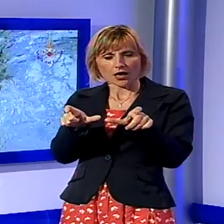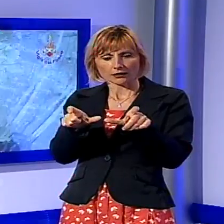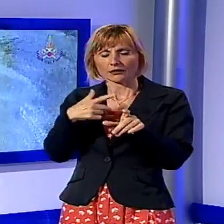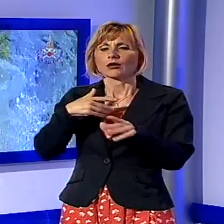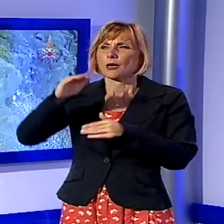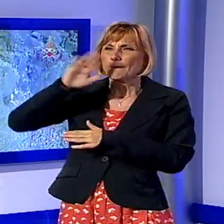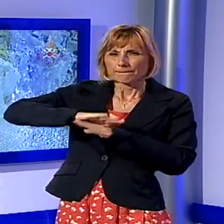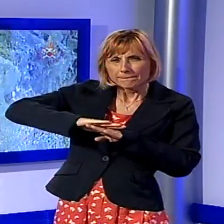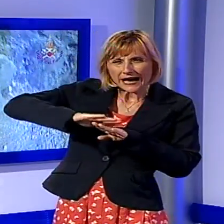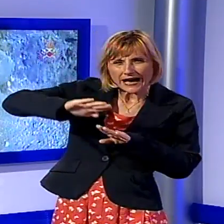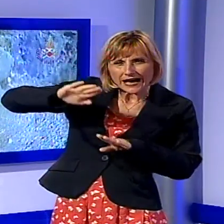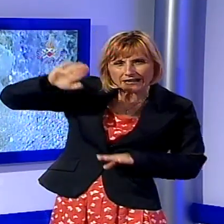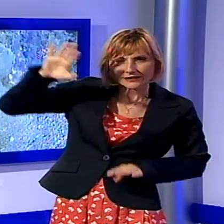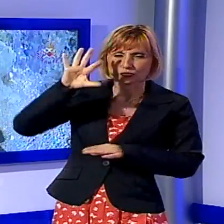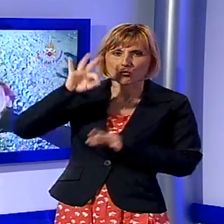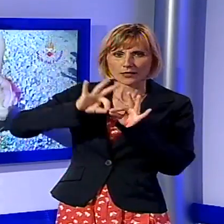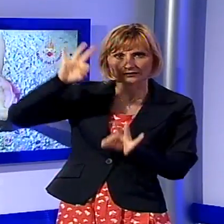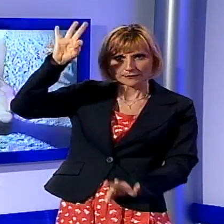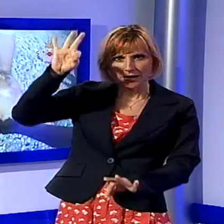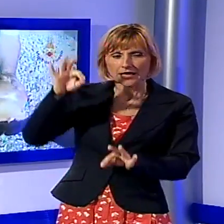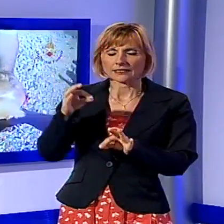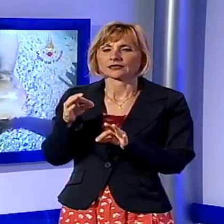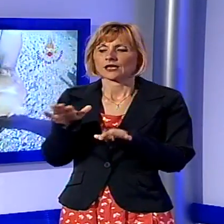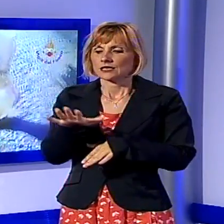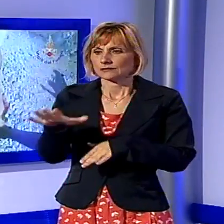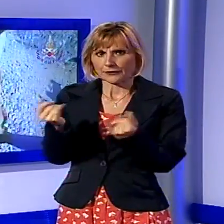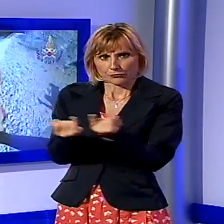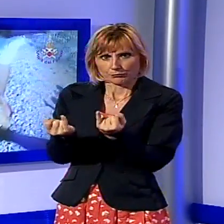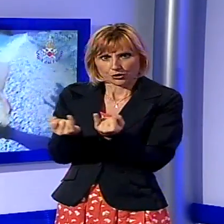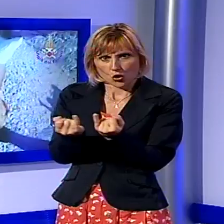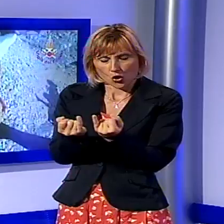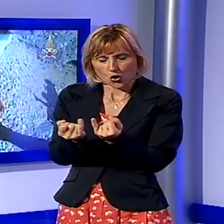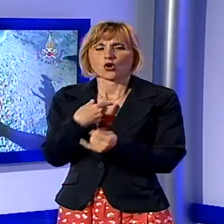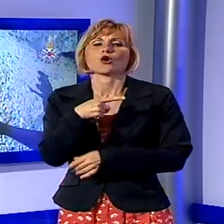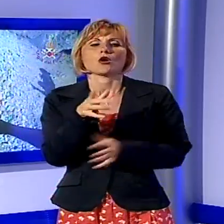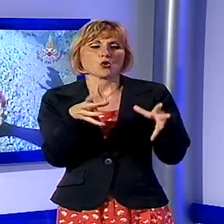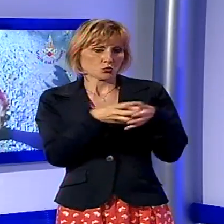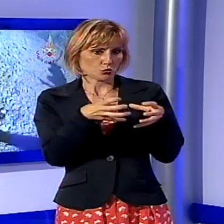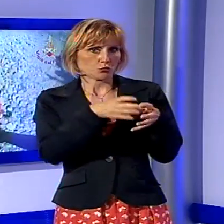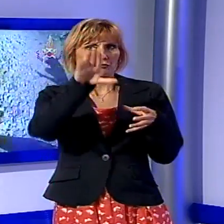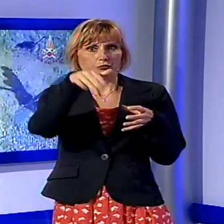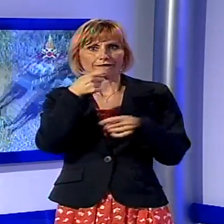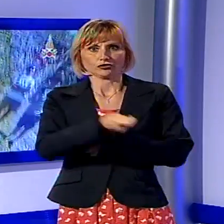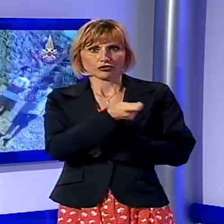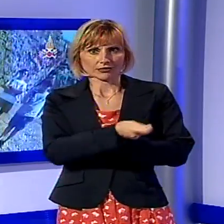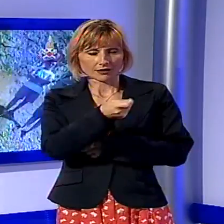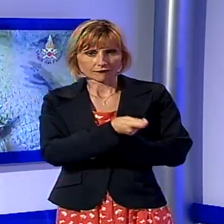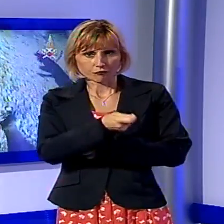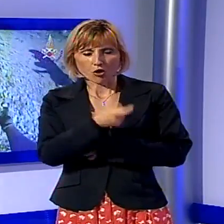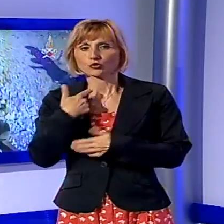50 metri, in un piccolo spazio. La squadra dei vigili del fuoco, capito il problema, si è messa subito in azione, sfruttando le